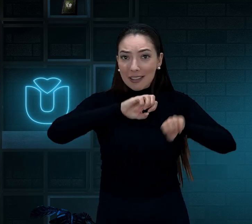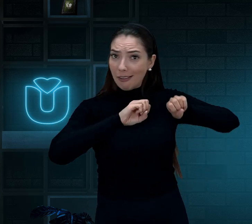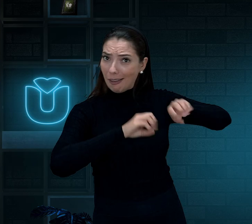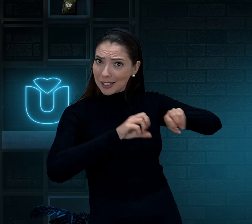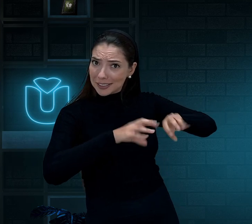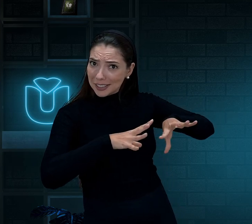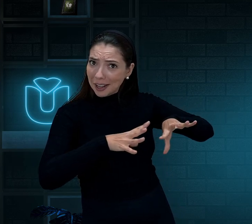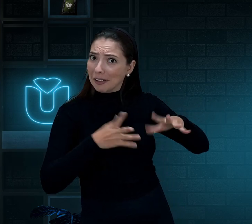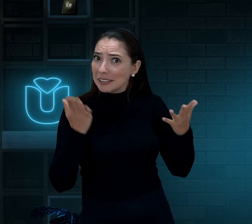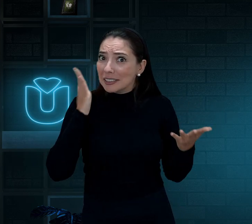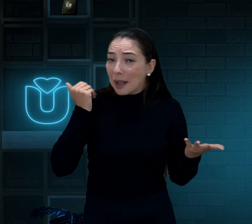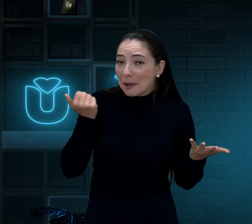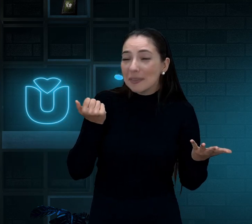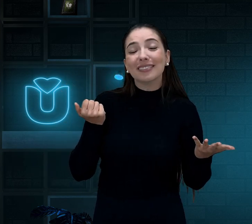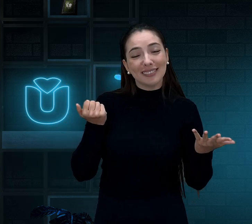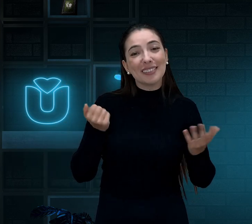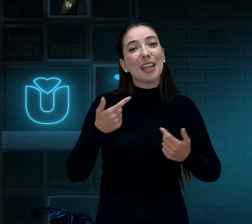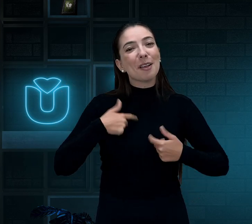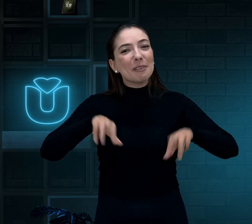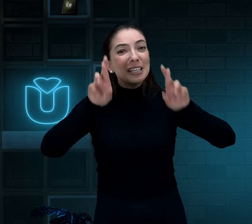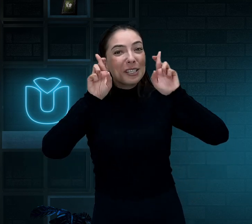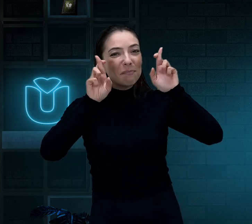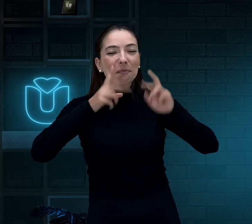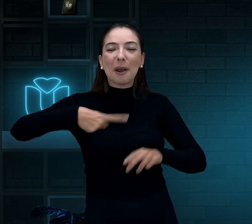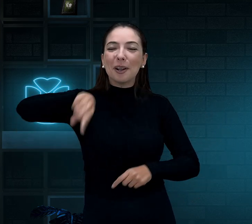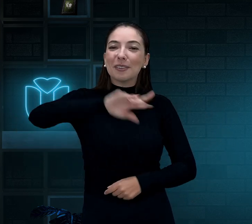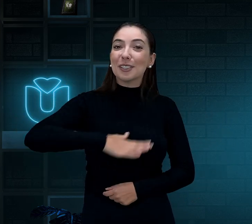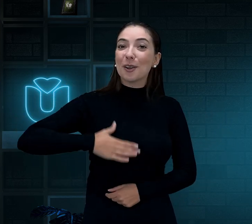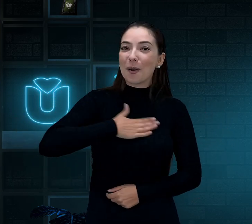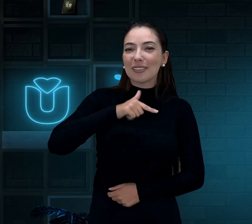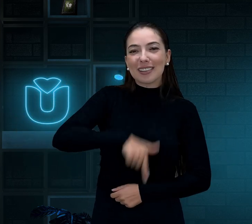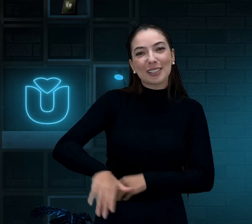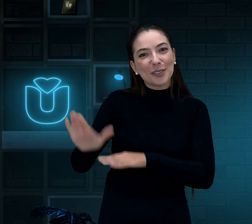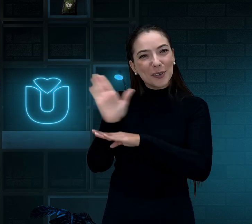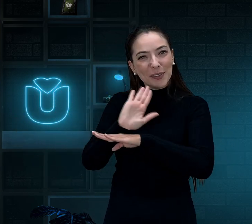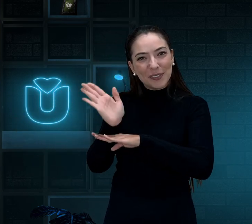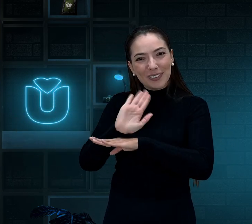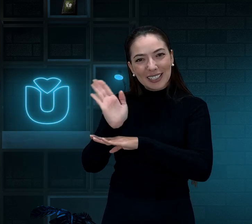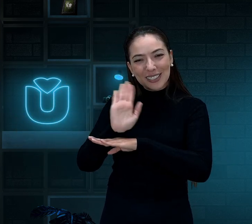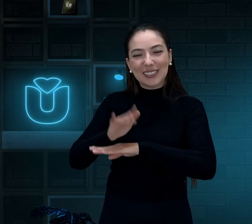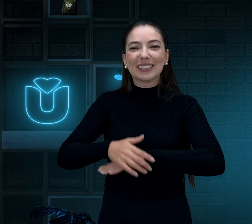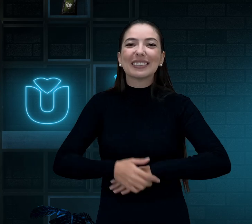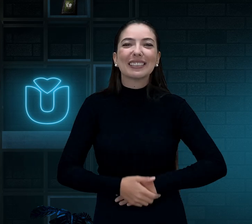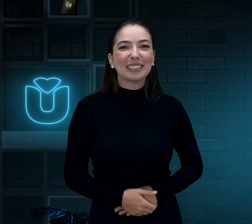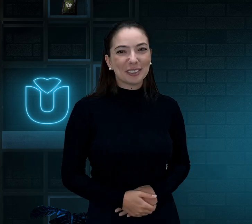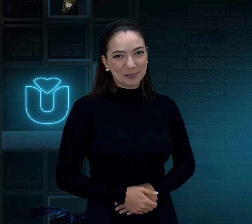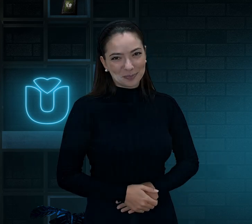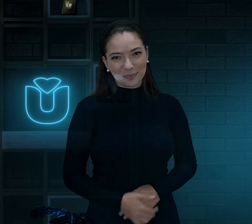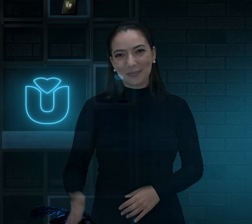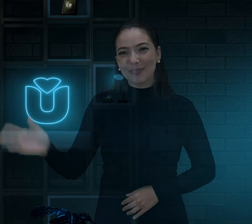Já tentou ensinar isso para o seu? Espero que vocês tenham gostado desse vídeo. Até a próxima! Tchau!